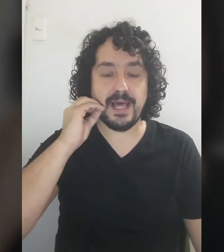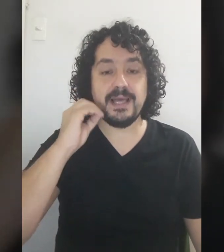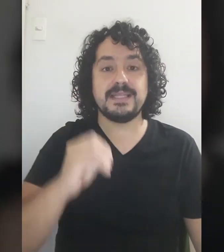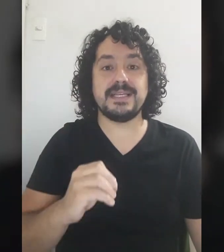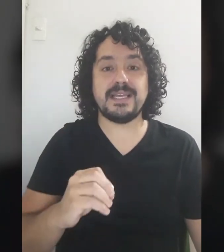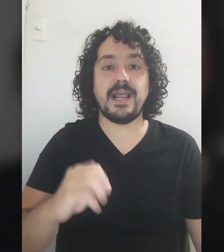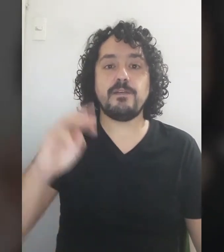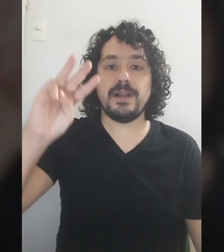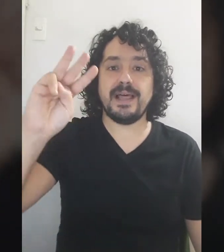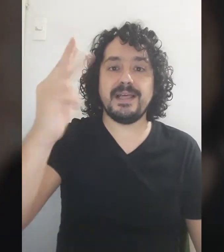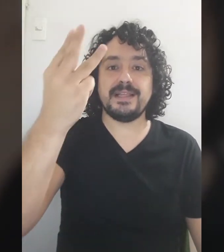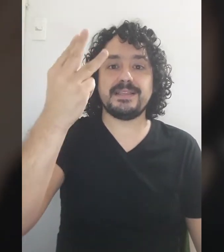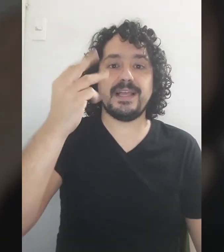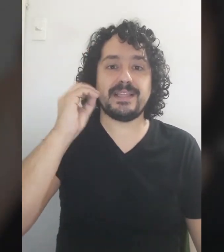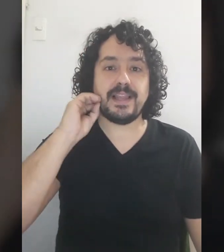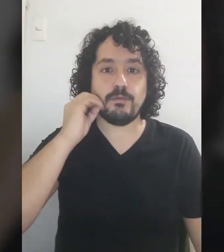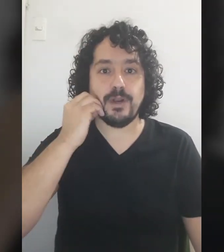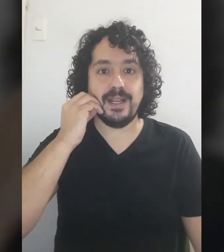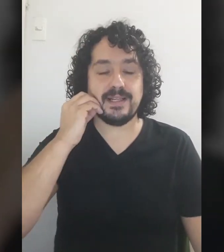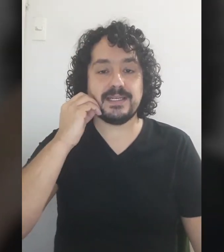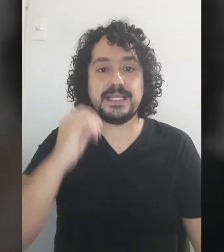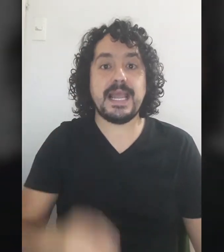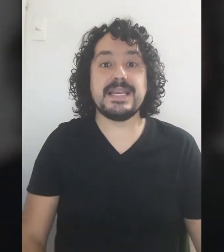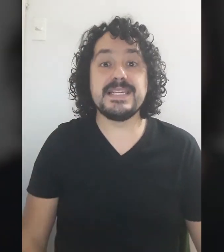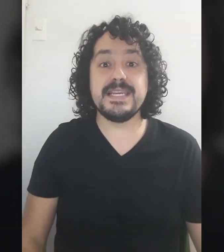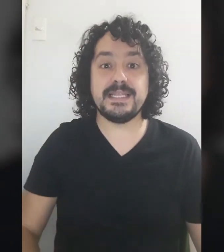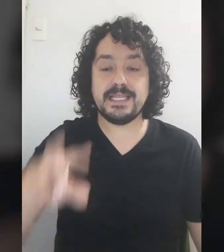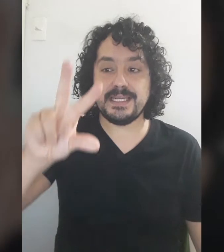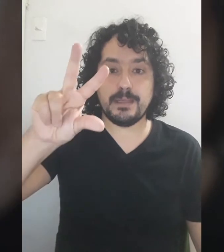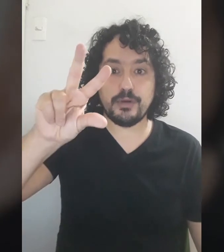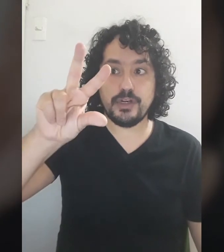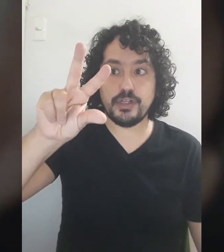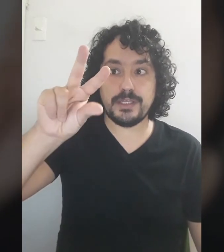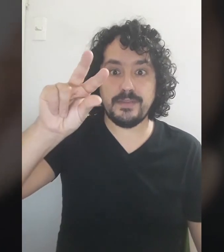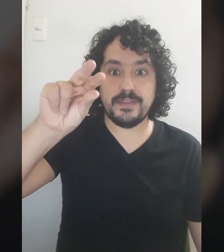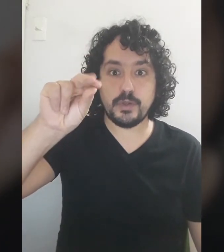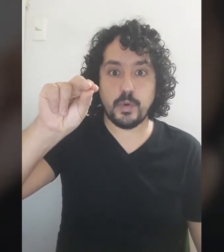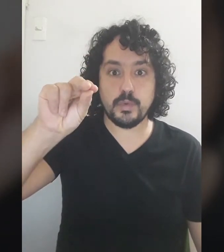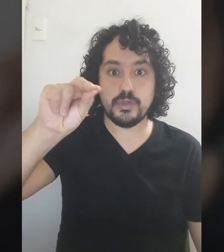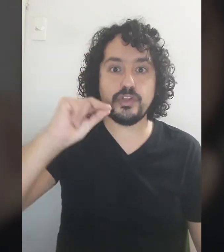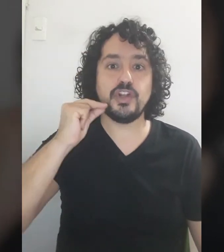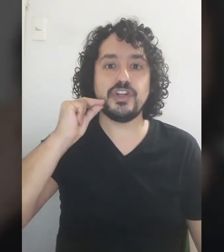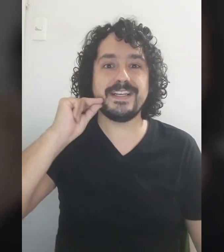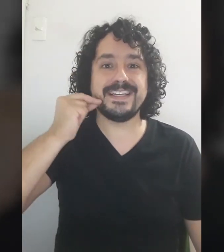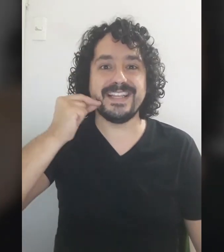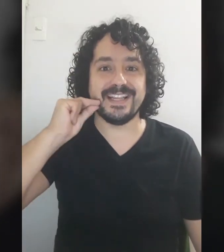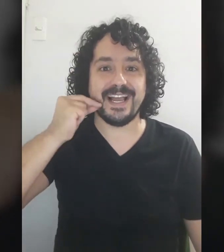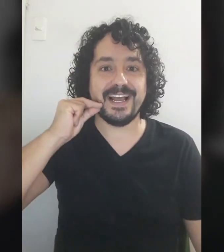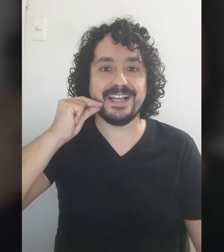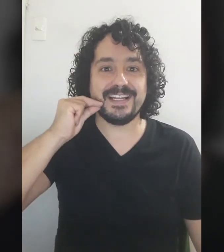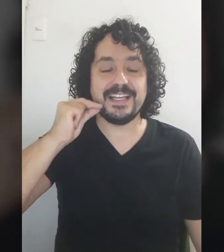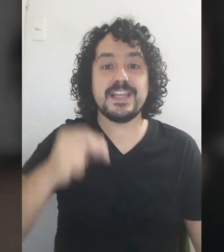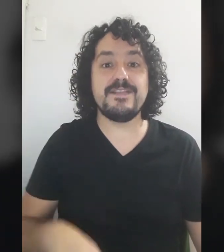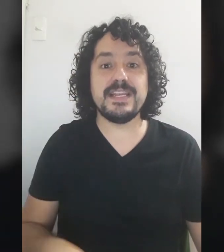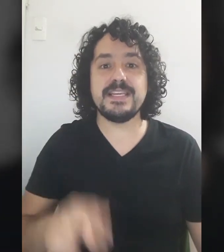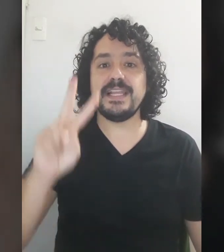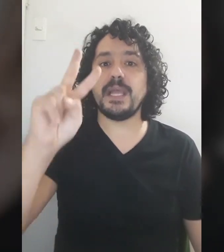Tatarabuela Tatarabuela Nieta Tienen que poner los tres deditos juntos Nieta Y bisnieta